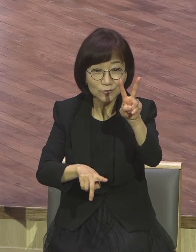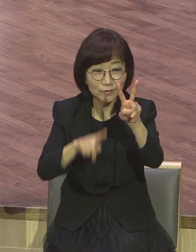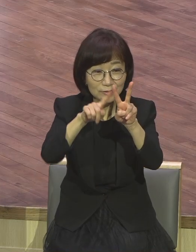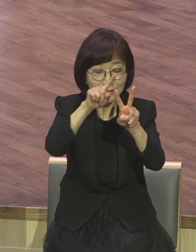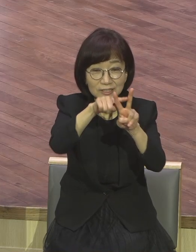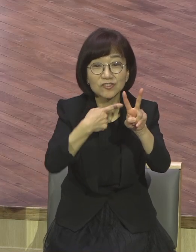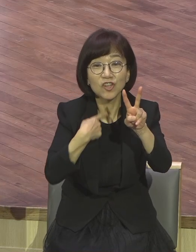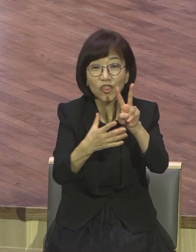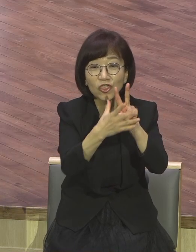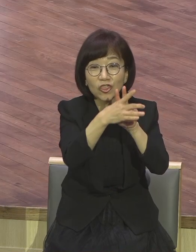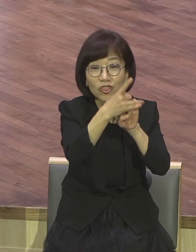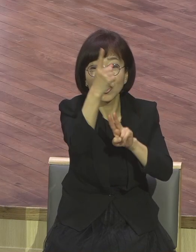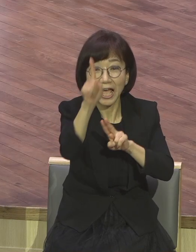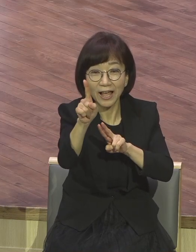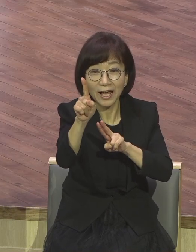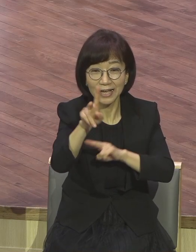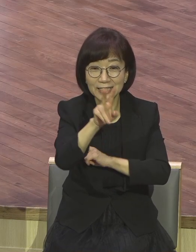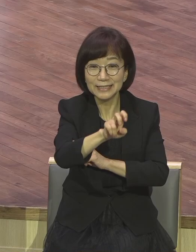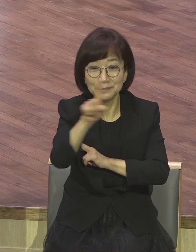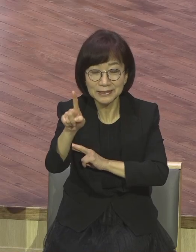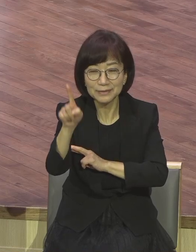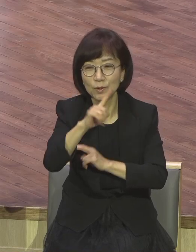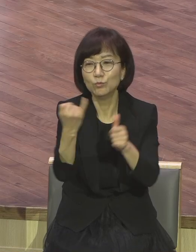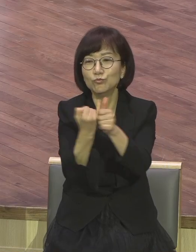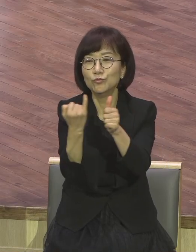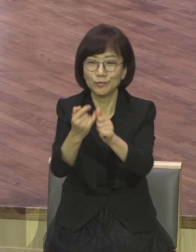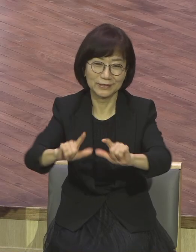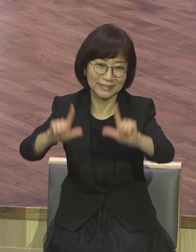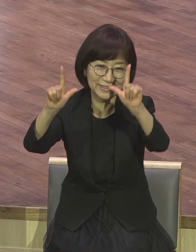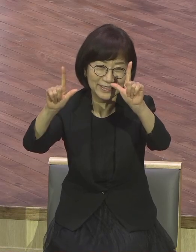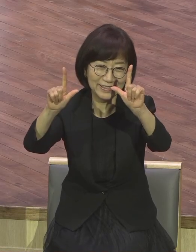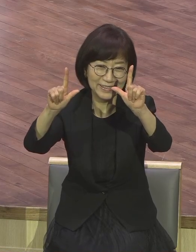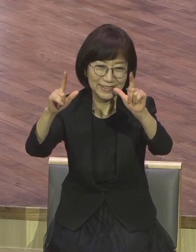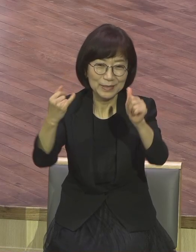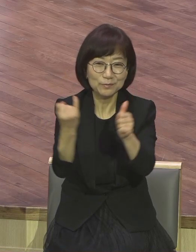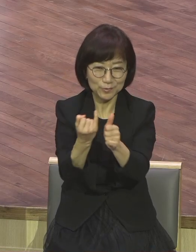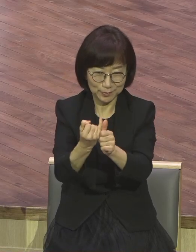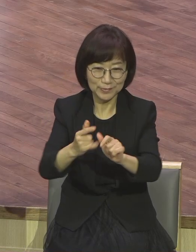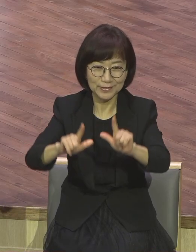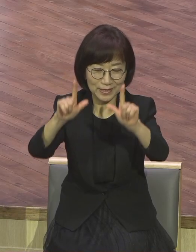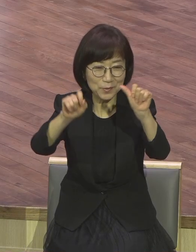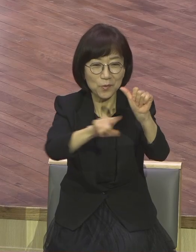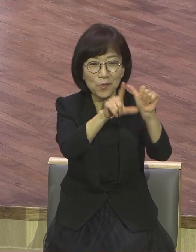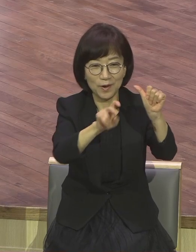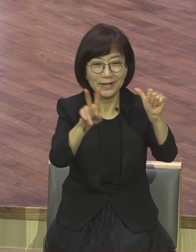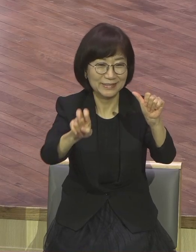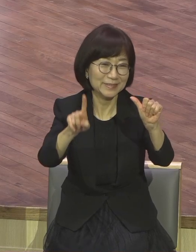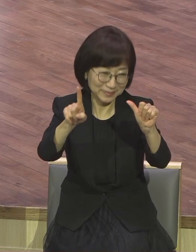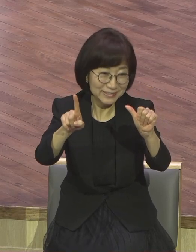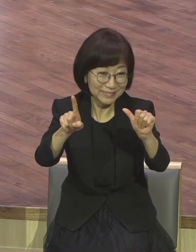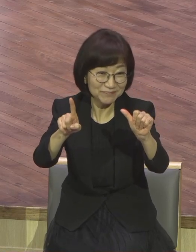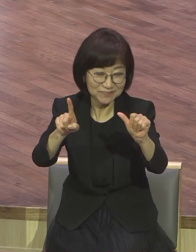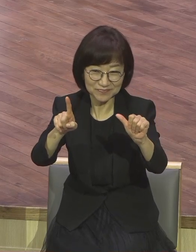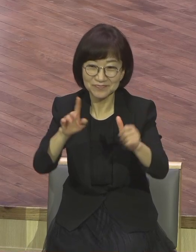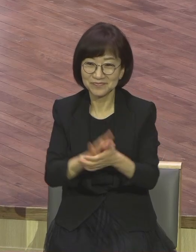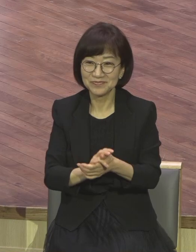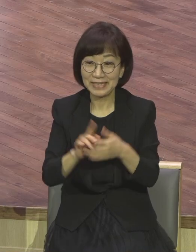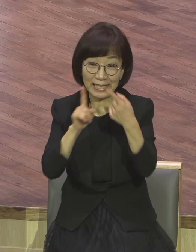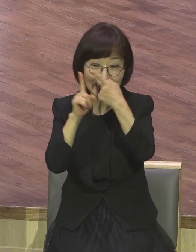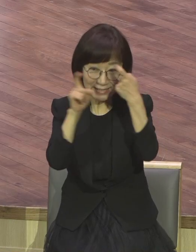그래서 부부 관계의 중요성을 깨닫게 하기 위해서 화목한 가정을 읽고 주장한 취지로 법적 기념일이에요.